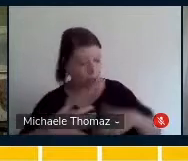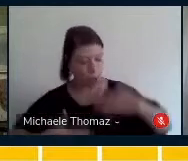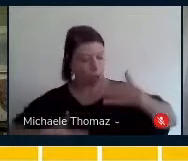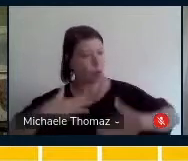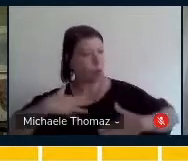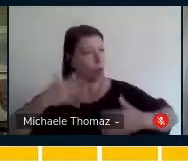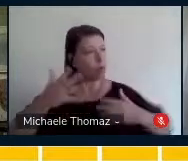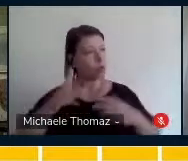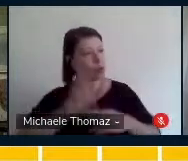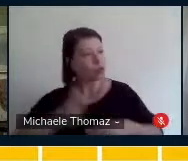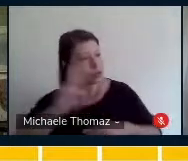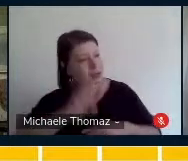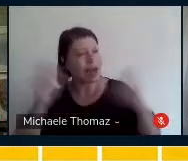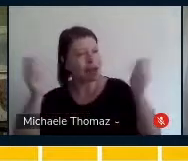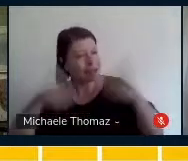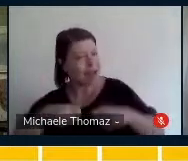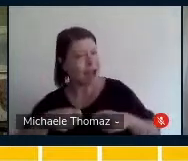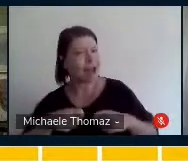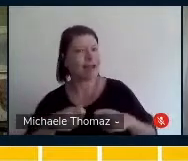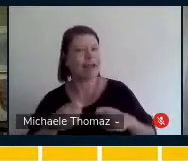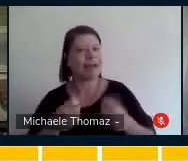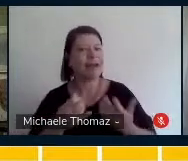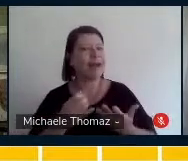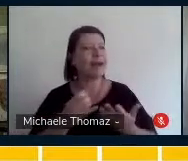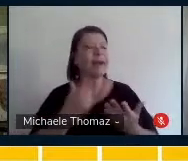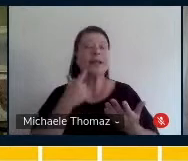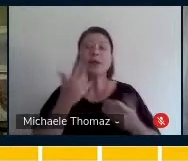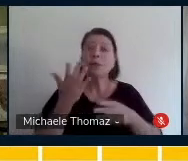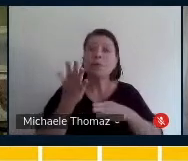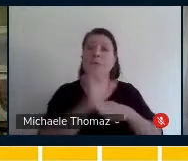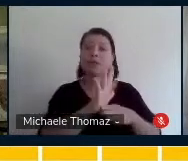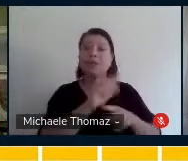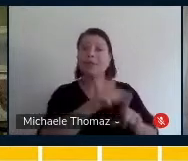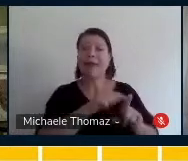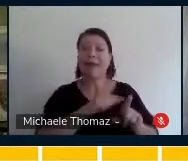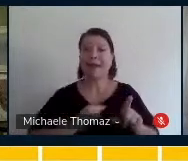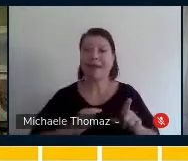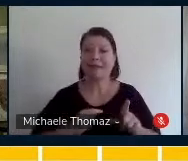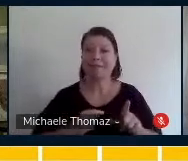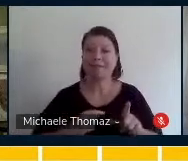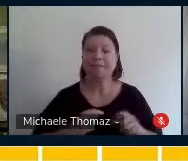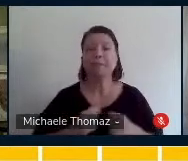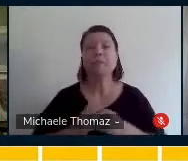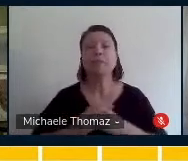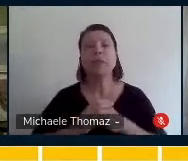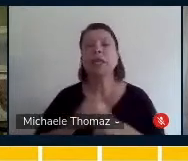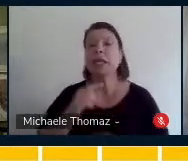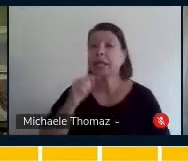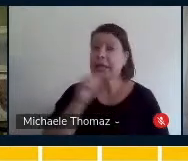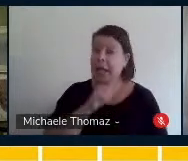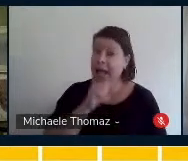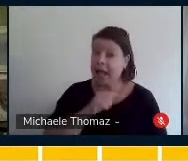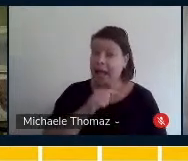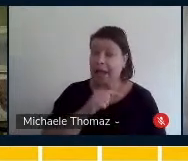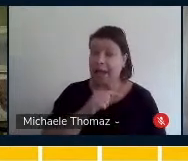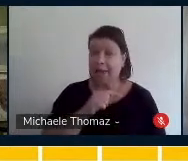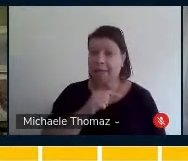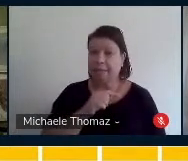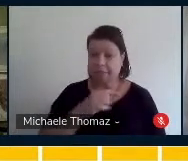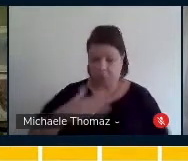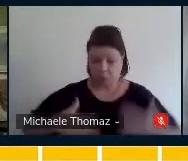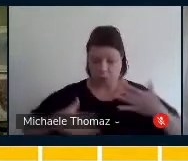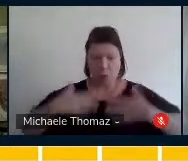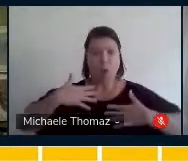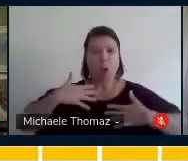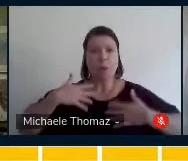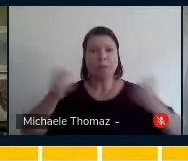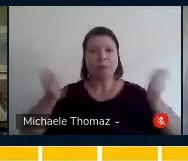A gente acrescenta para a Paula que, para ela compreender que o corpo, ele também